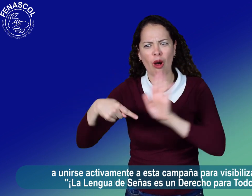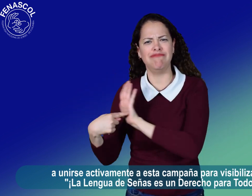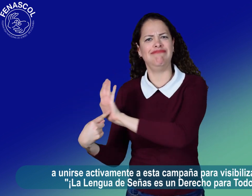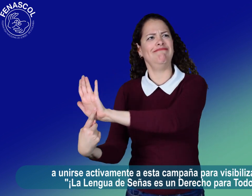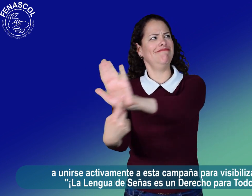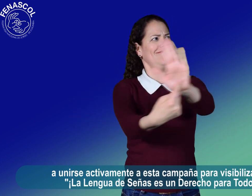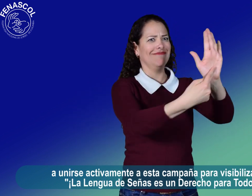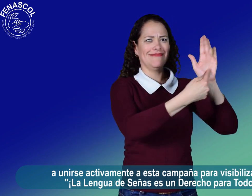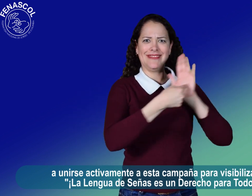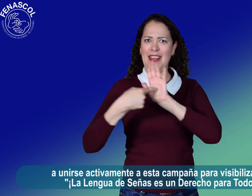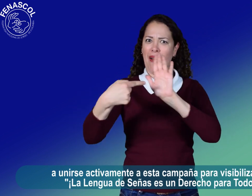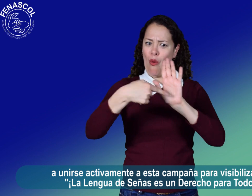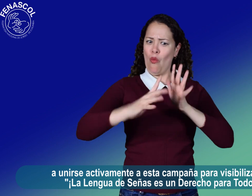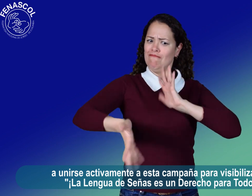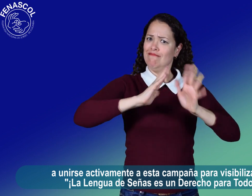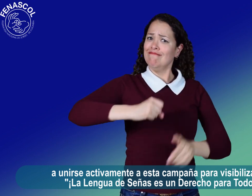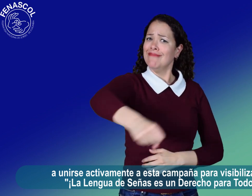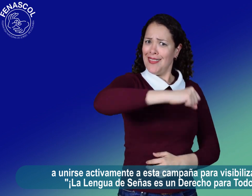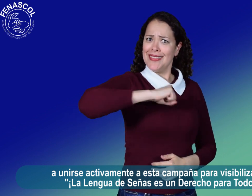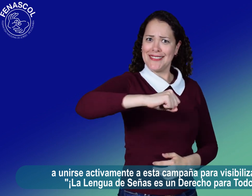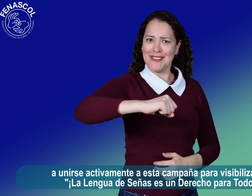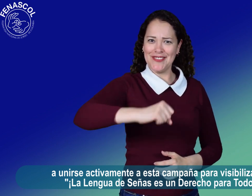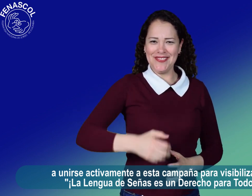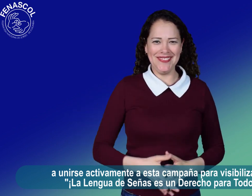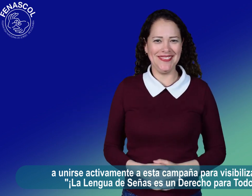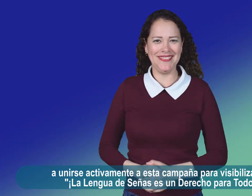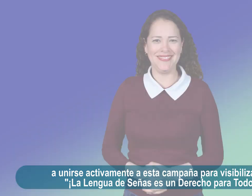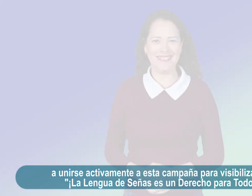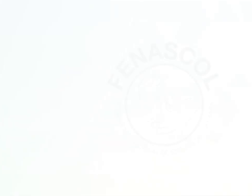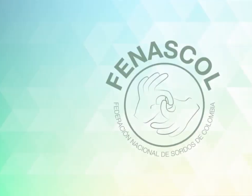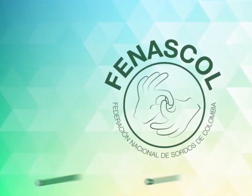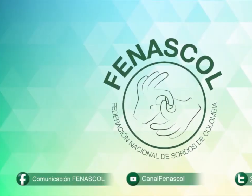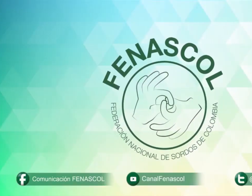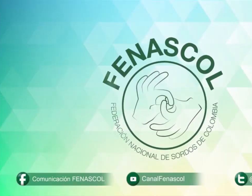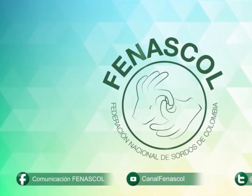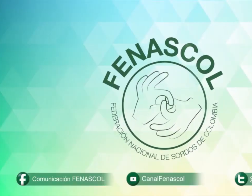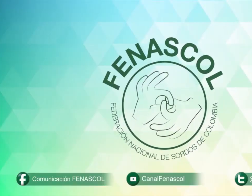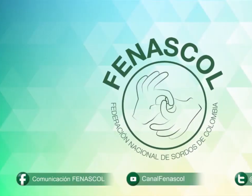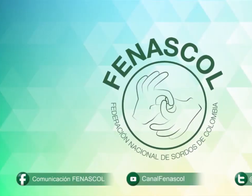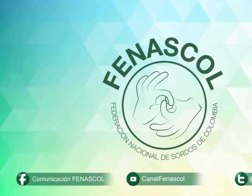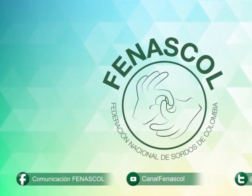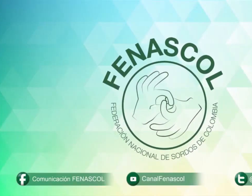para visibilizar que la lengua de señas es un derecho para todos. ¡Suscríbete al ¡Suscríbete al Gracias.